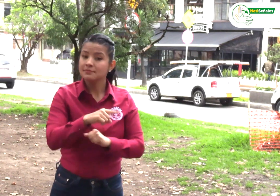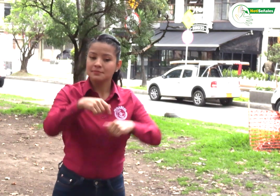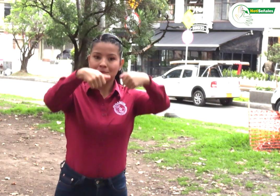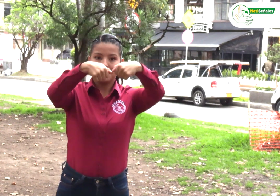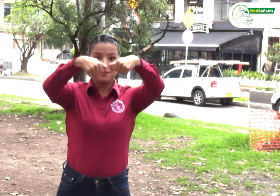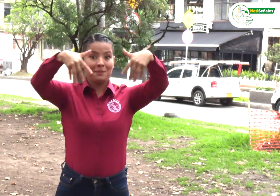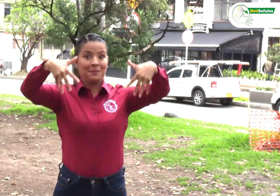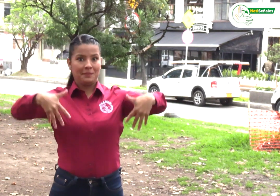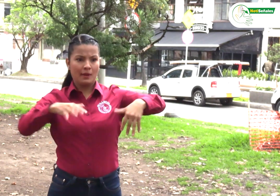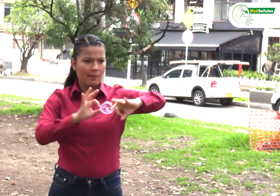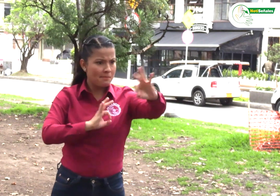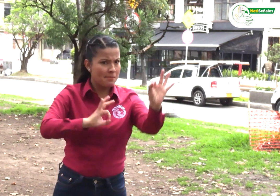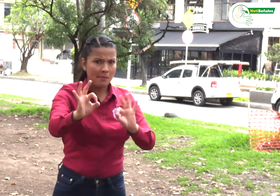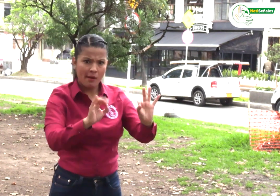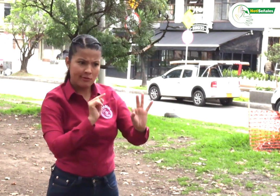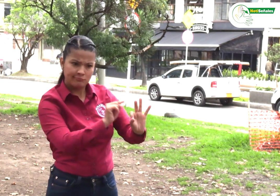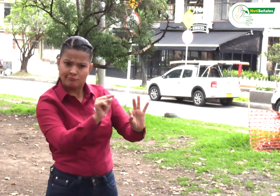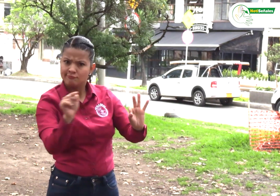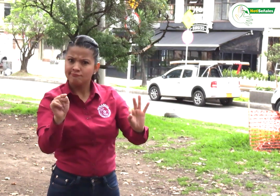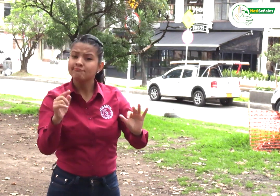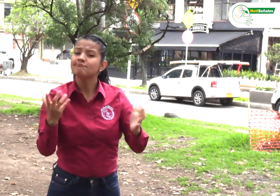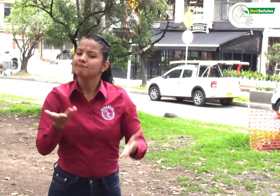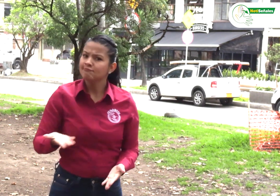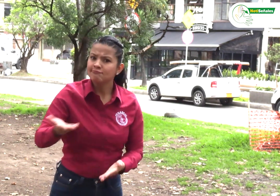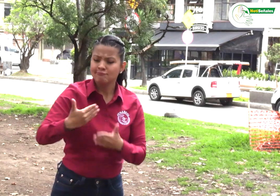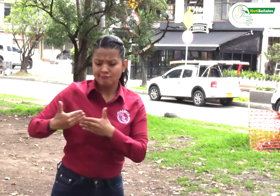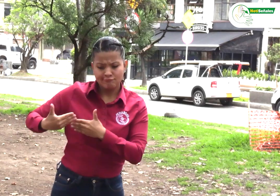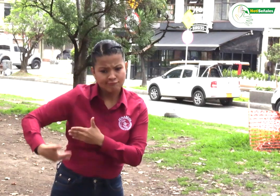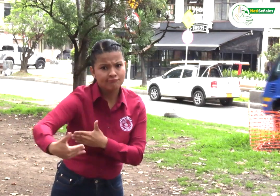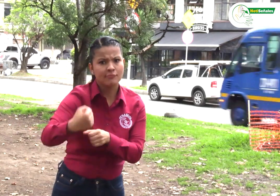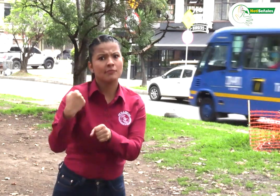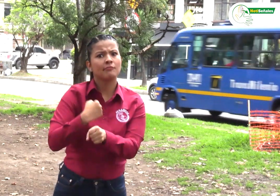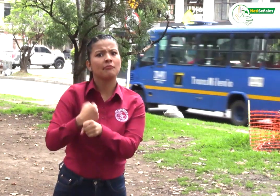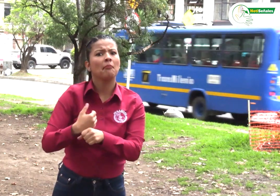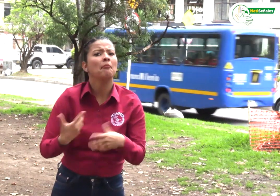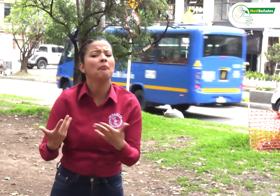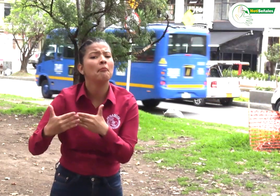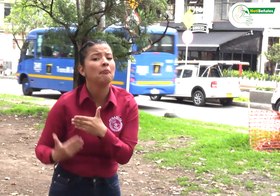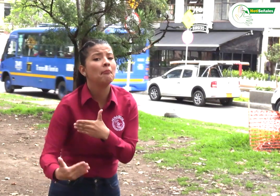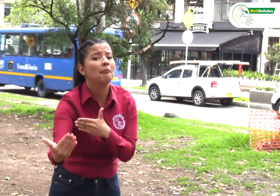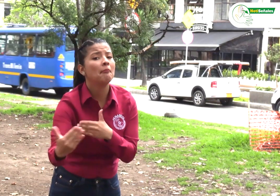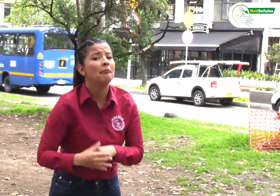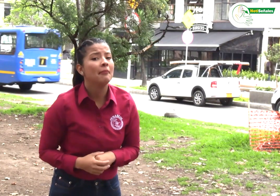y la estructura organizativa para trabajar de aquí en adelante.